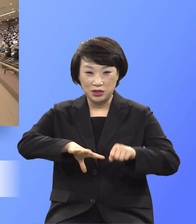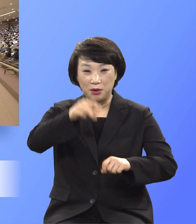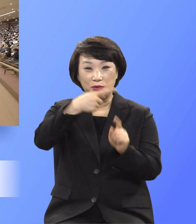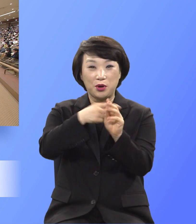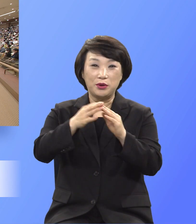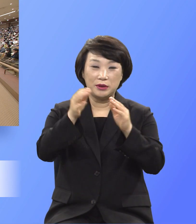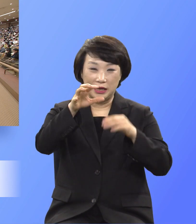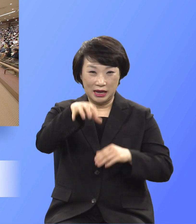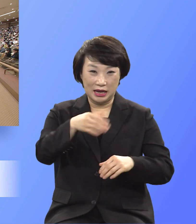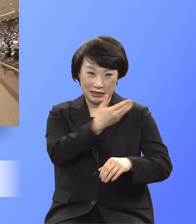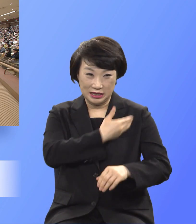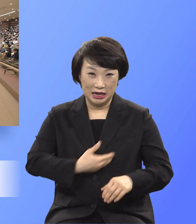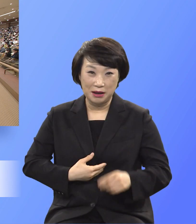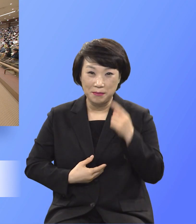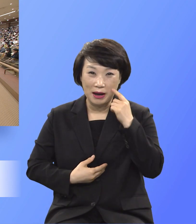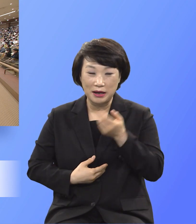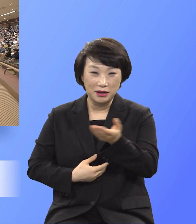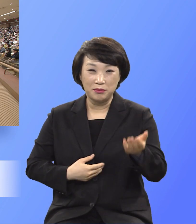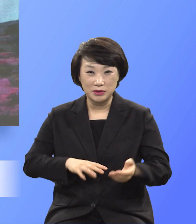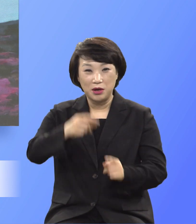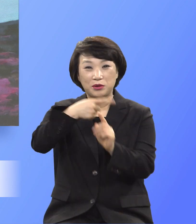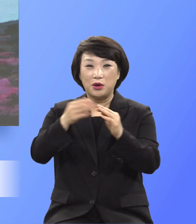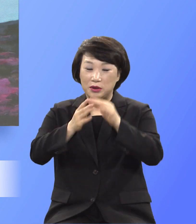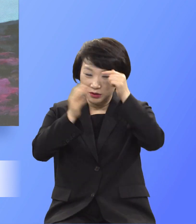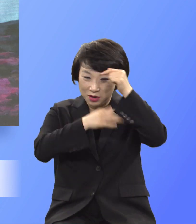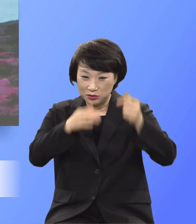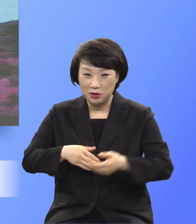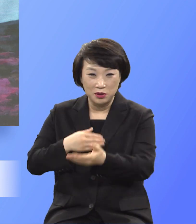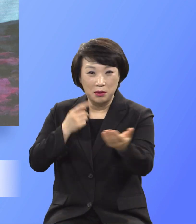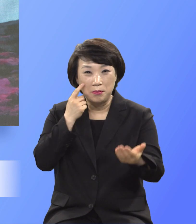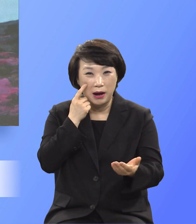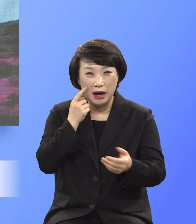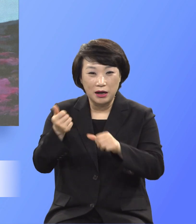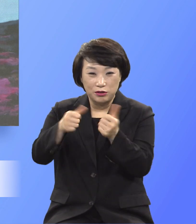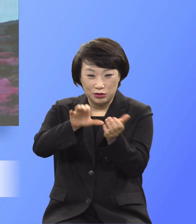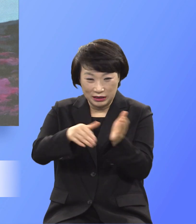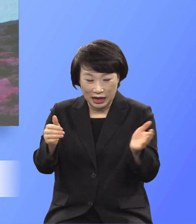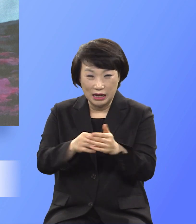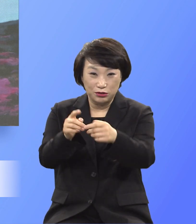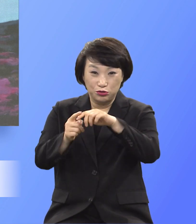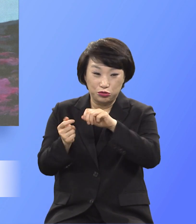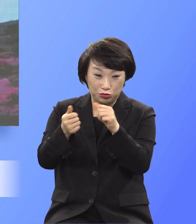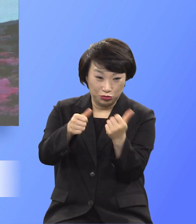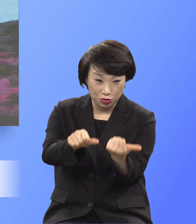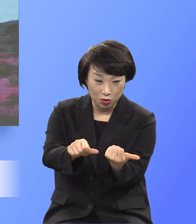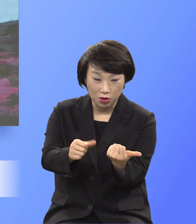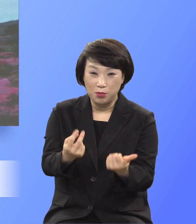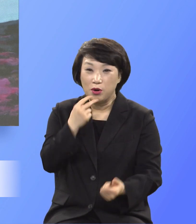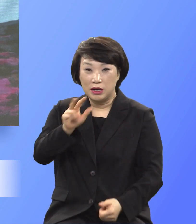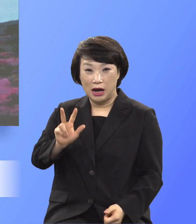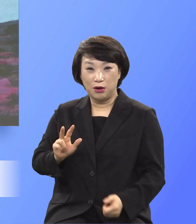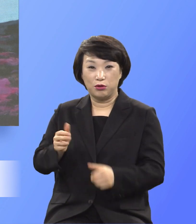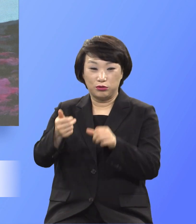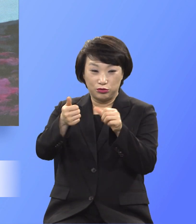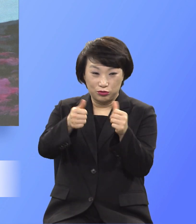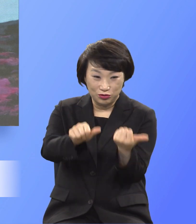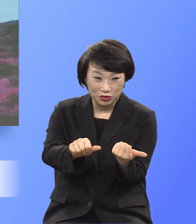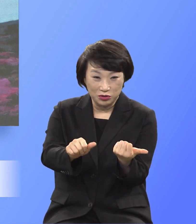대자들이 초대교인들이 죽도록 승조 목숨을 내놓고 죽어가면서 복음